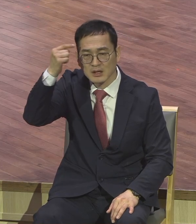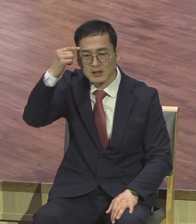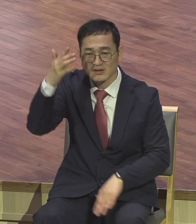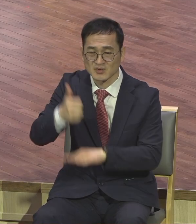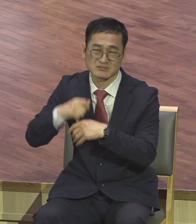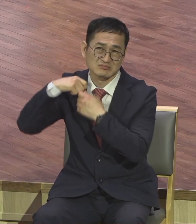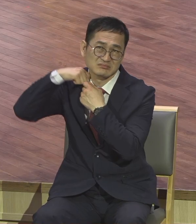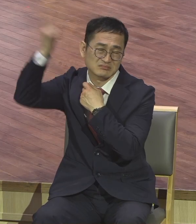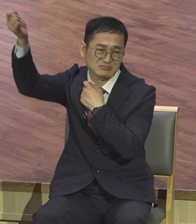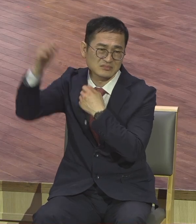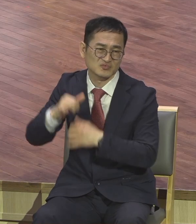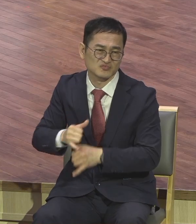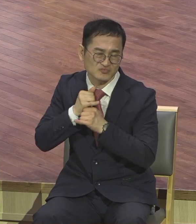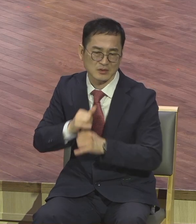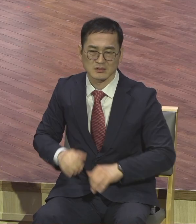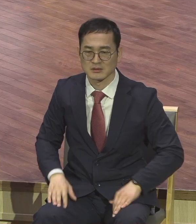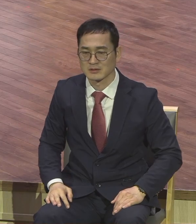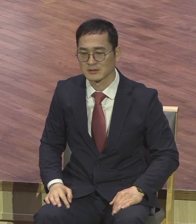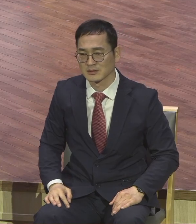나지 않은 것이 나을 보냈다.